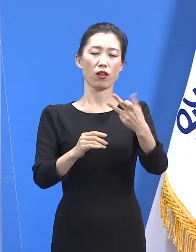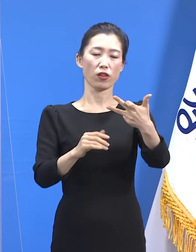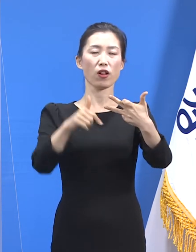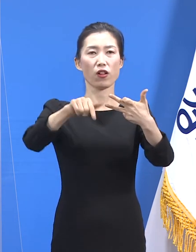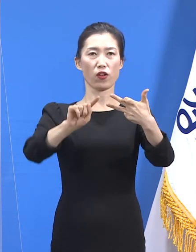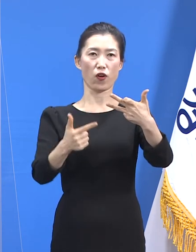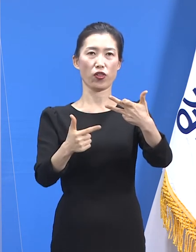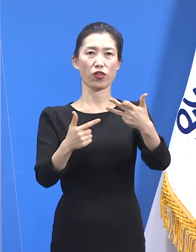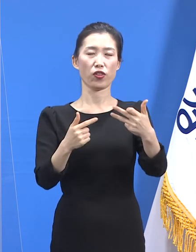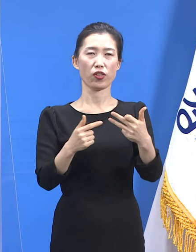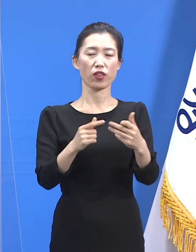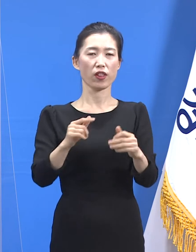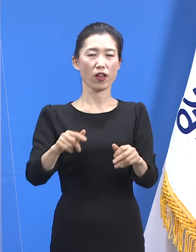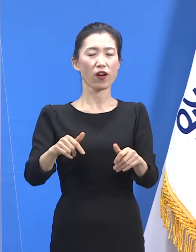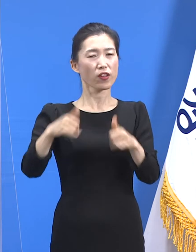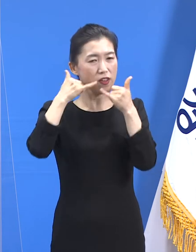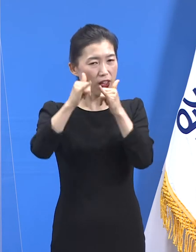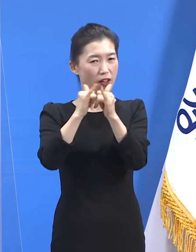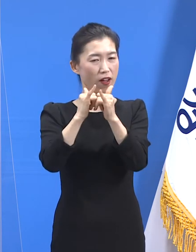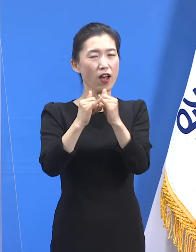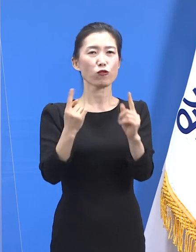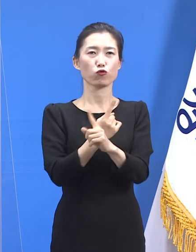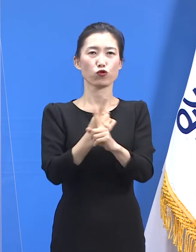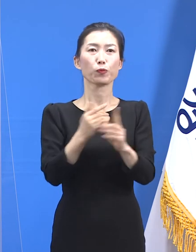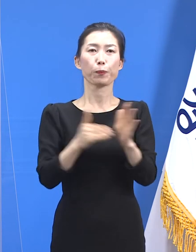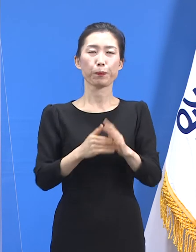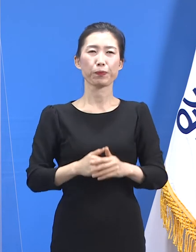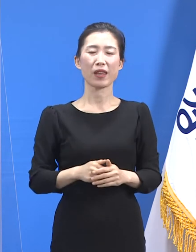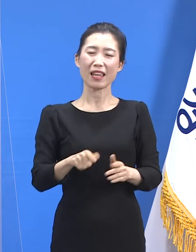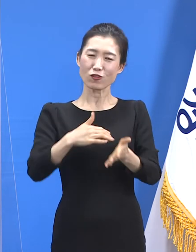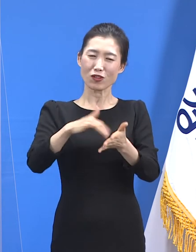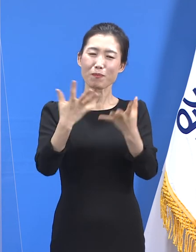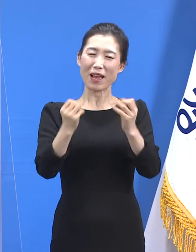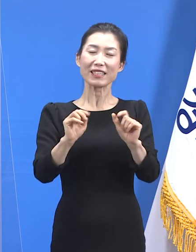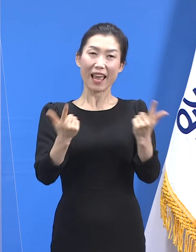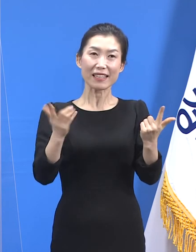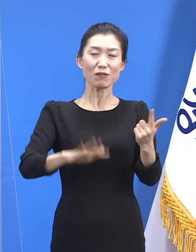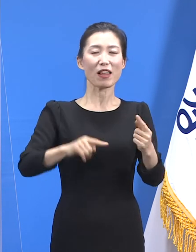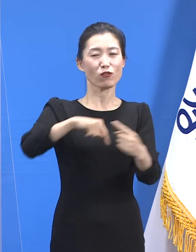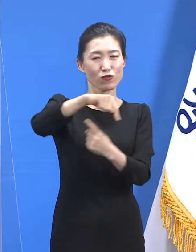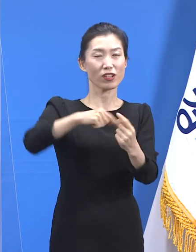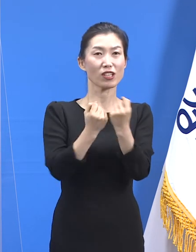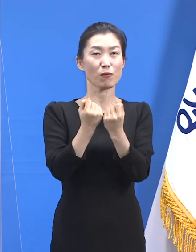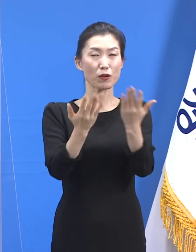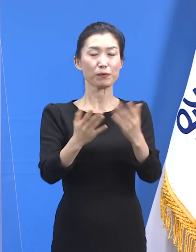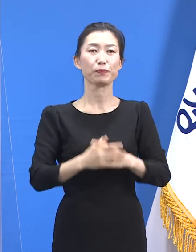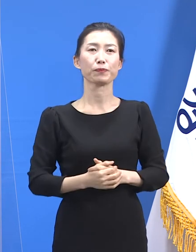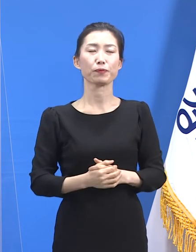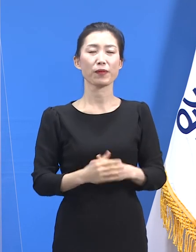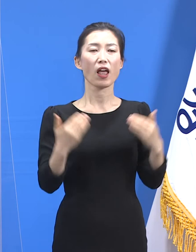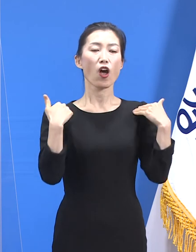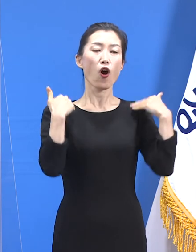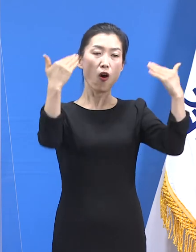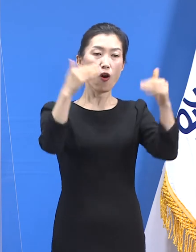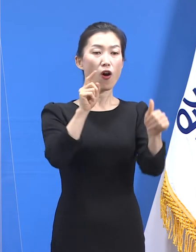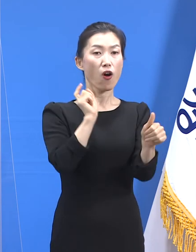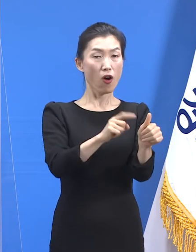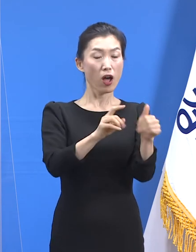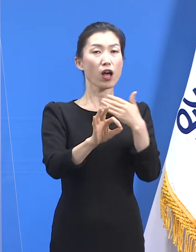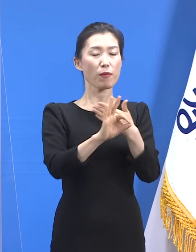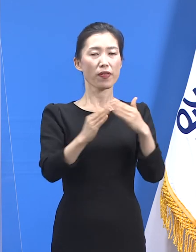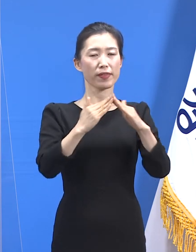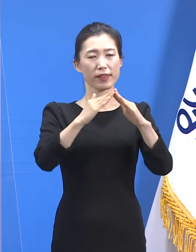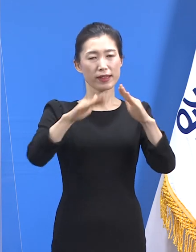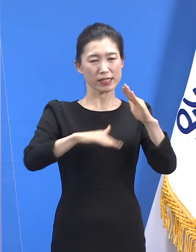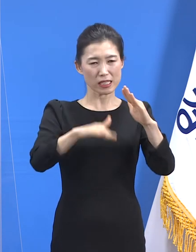아직 대상자 숫자가 많지 않지만 운영통계를 간략히 말씀드립니다. 성인이 확진자였던 경우 가정에서